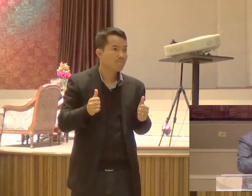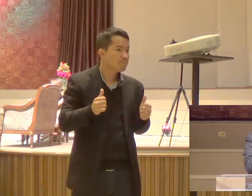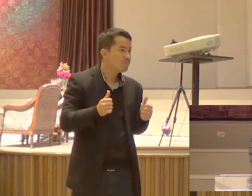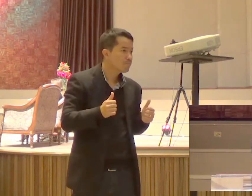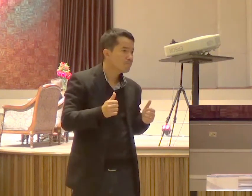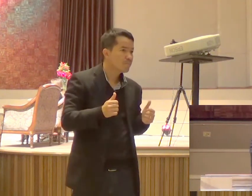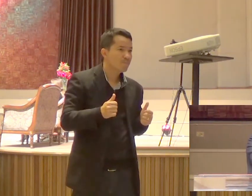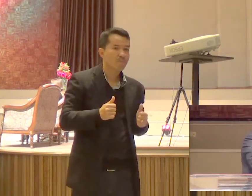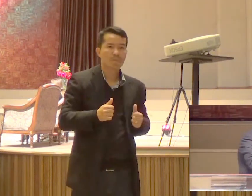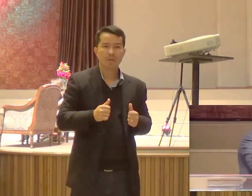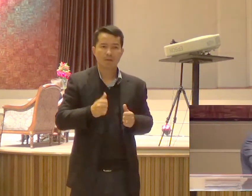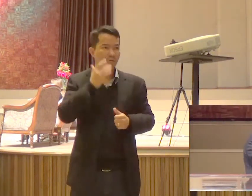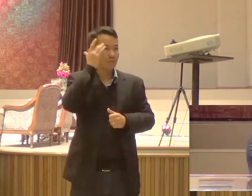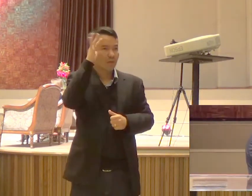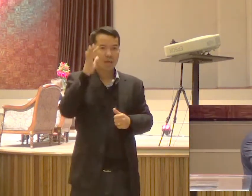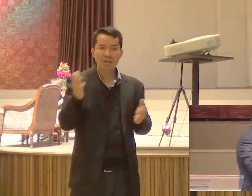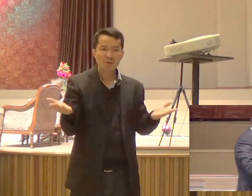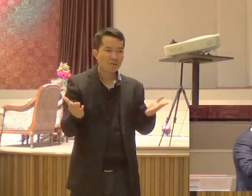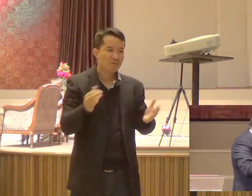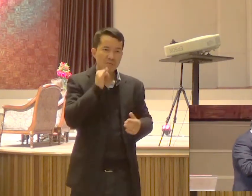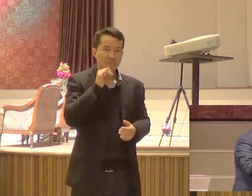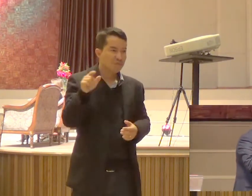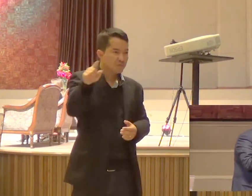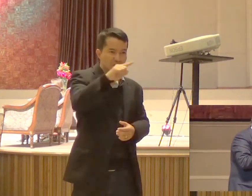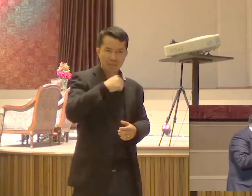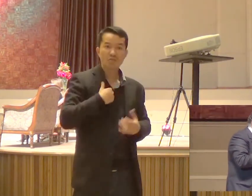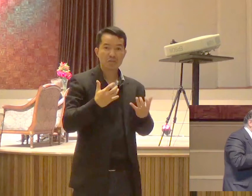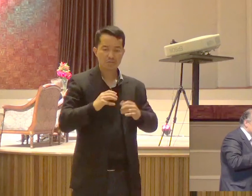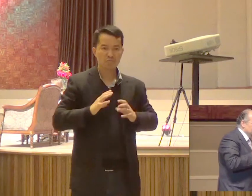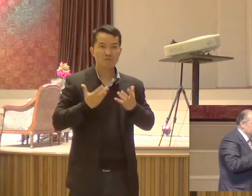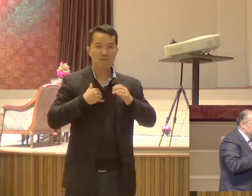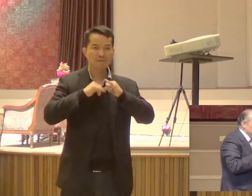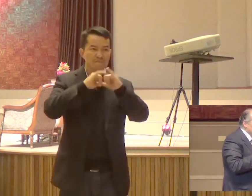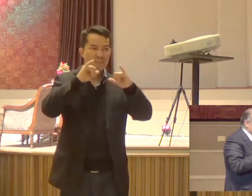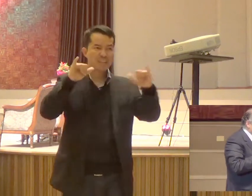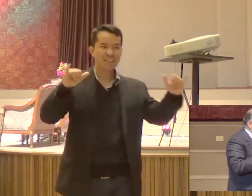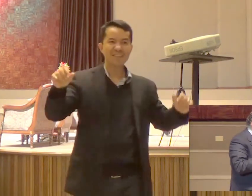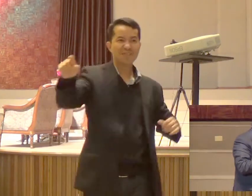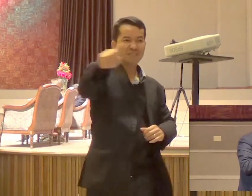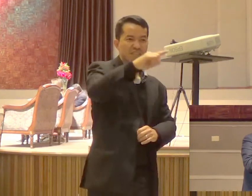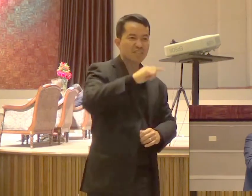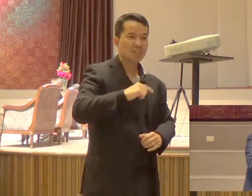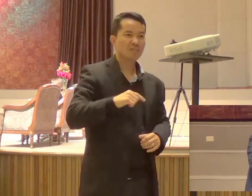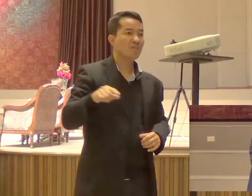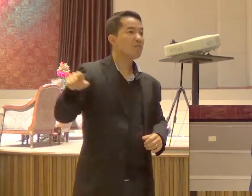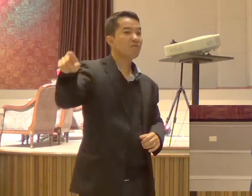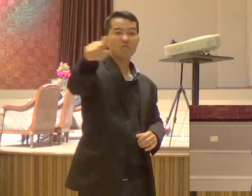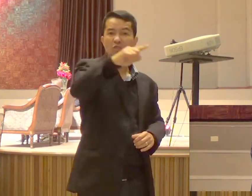Eu não sei se eu posso Dizer a mesma coisa Mas eu quero dizer A mesma coisa E eu acho que você Tem que dizer A mesma coisa